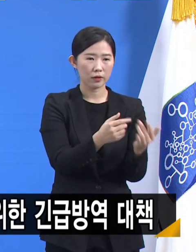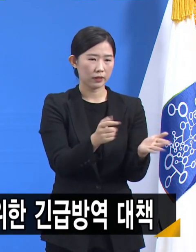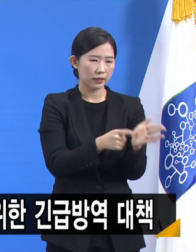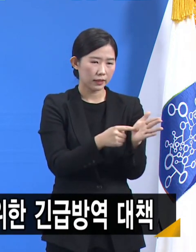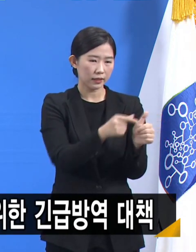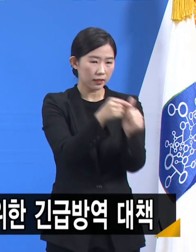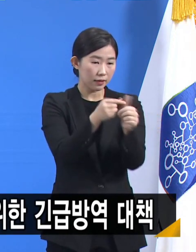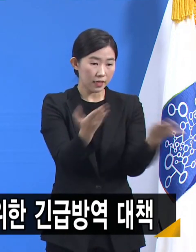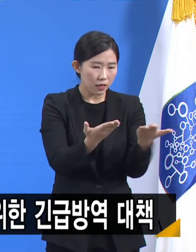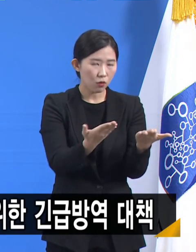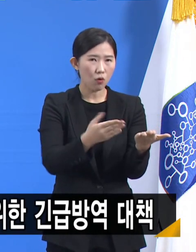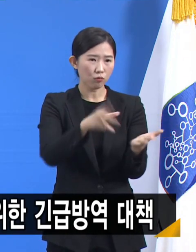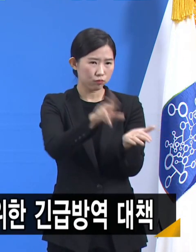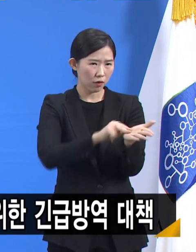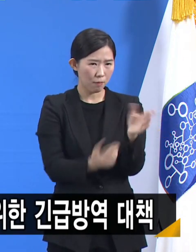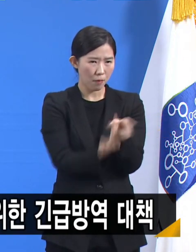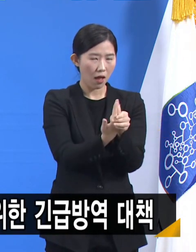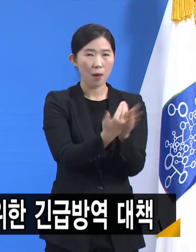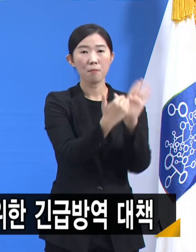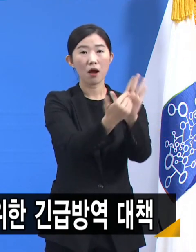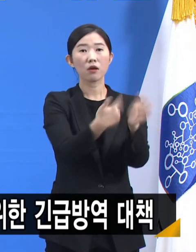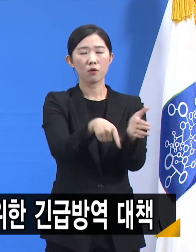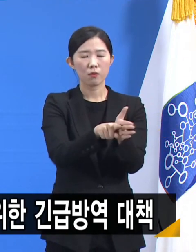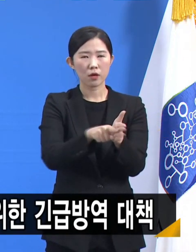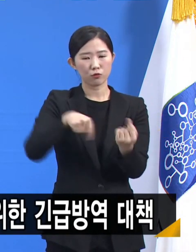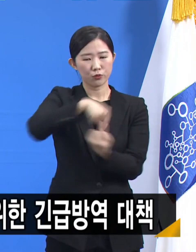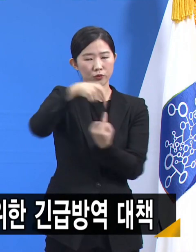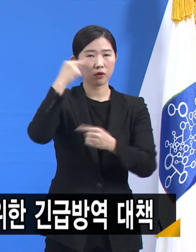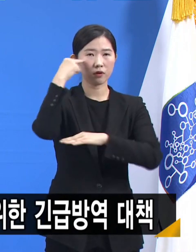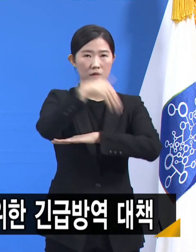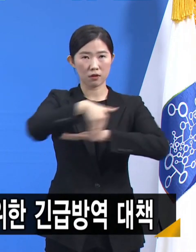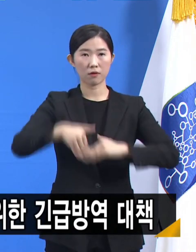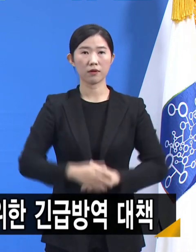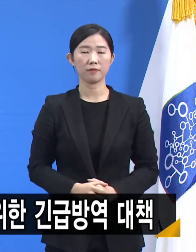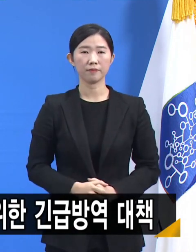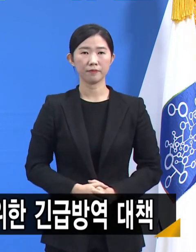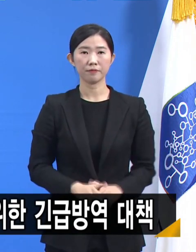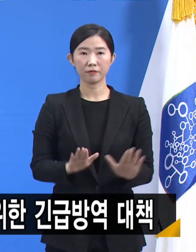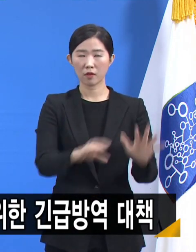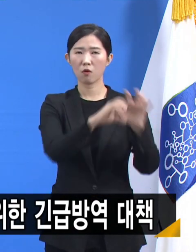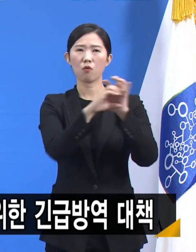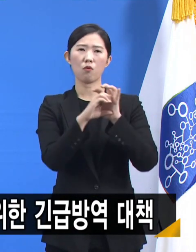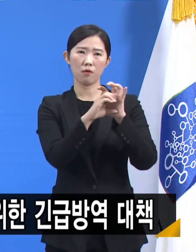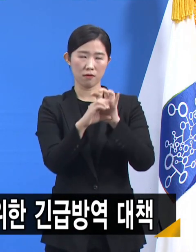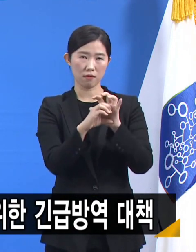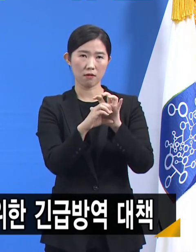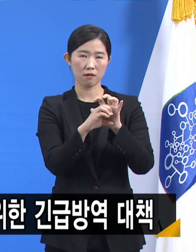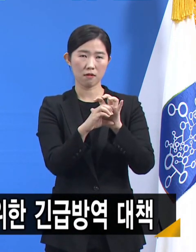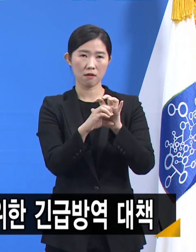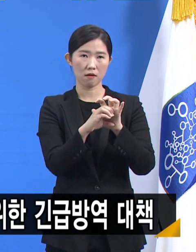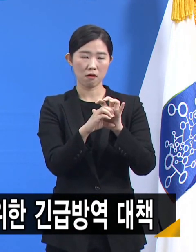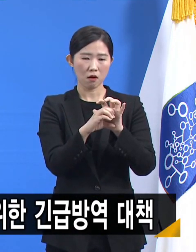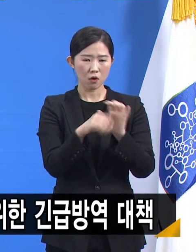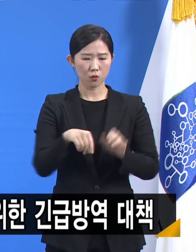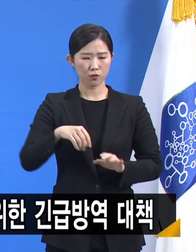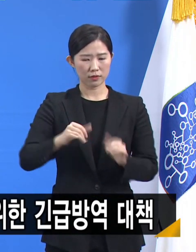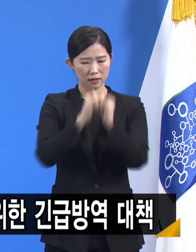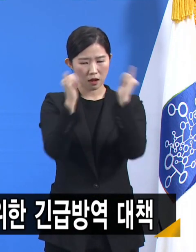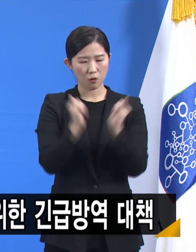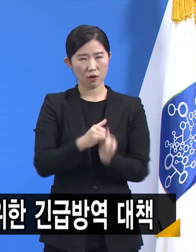존경하는 도민 여러분 그동안 코로나19 위기와 이에 따른 사회적 거리두기가 장기간 이어지면서